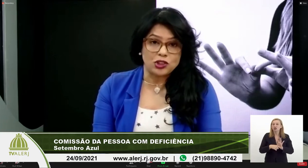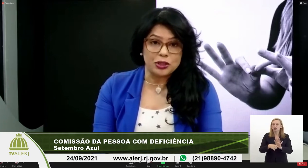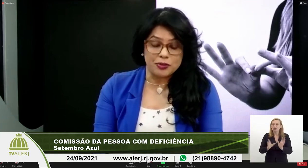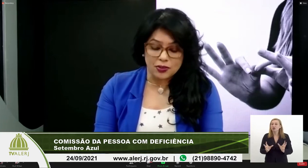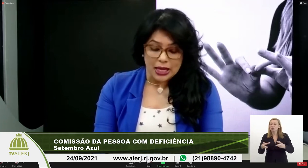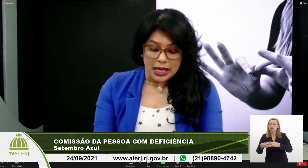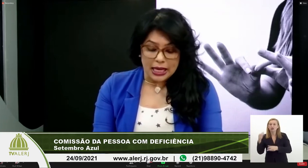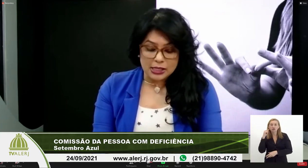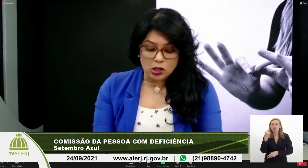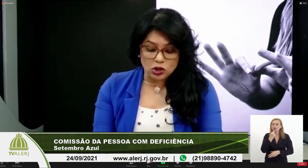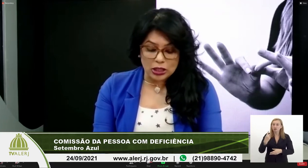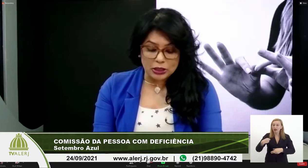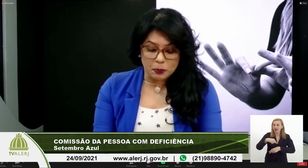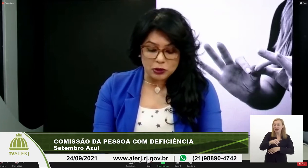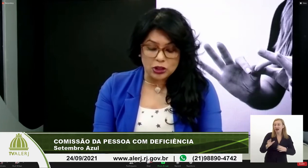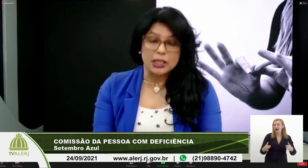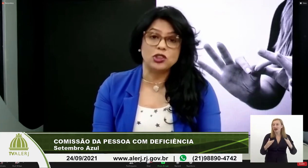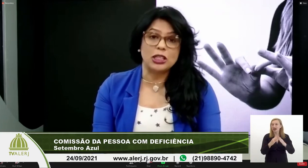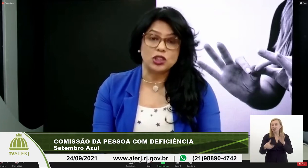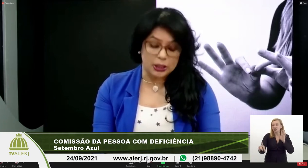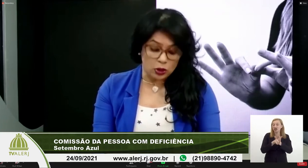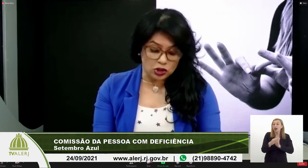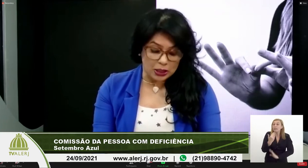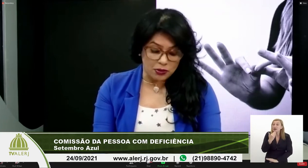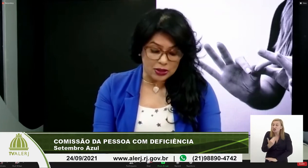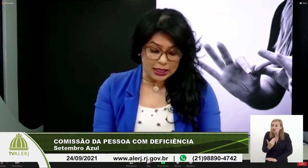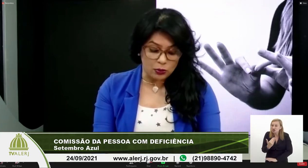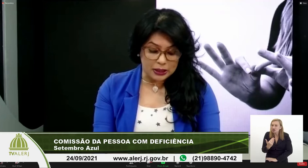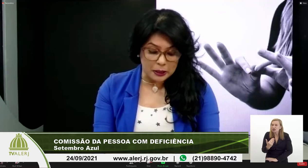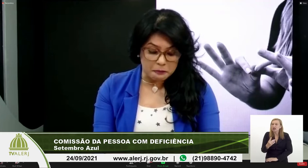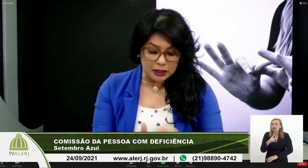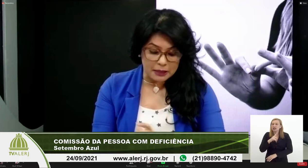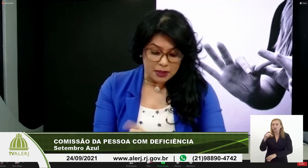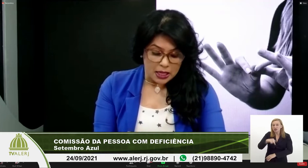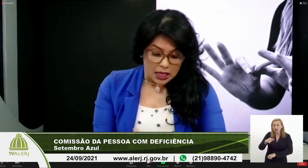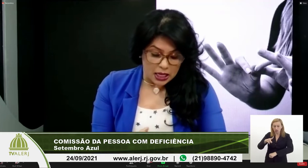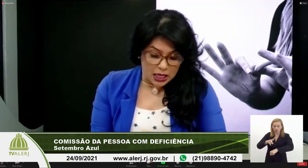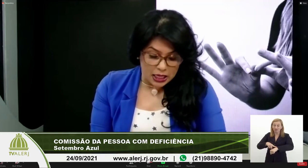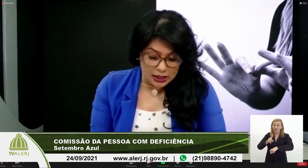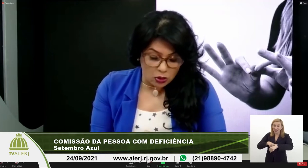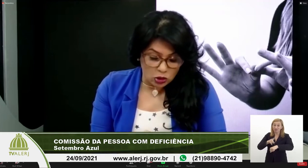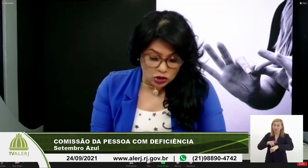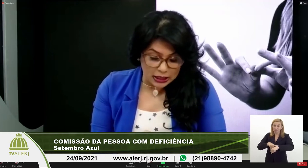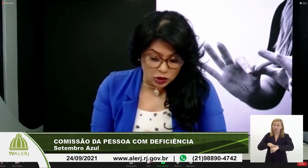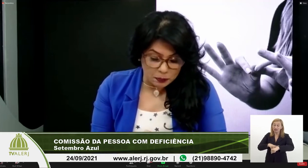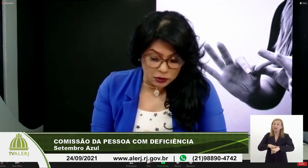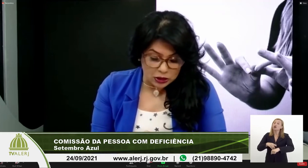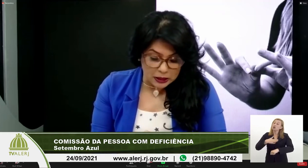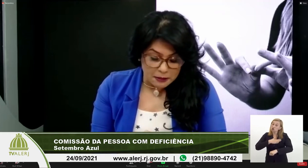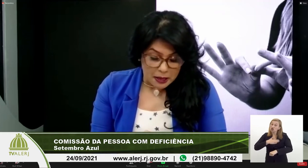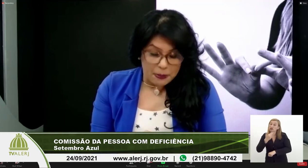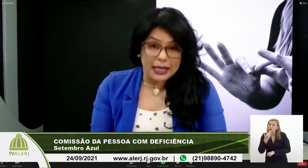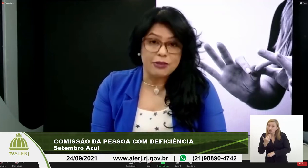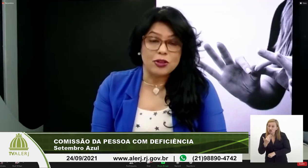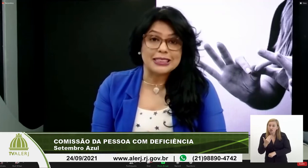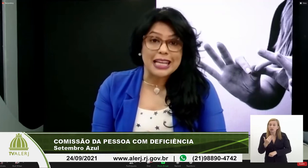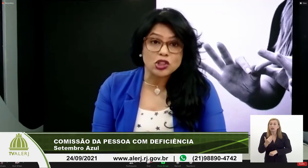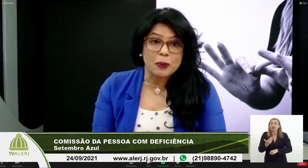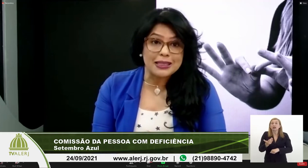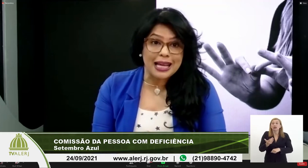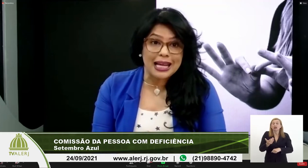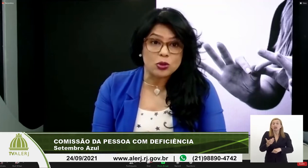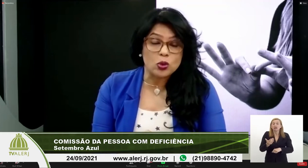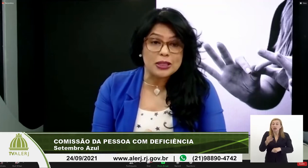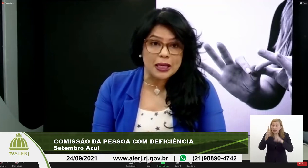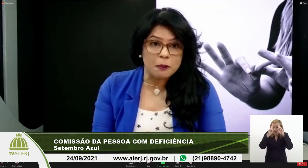legislativas. Só gostaria de pedir, gente, nós temos aqui um tempo, né? Então, eu gostaria de pedir para que fosse